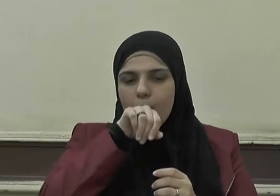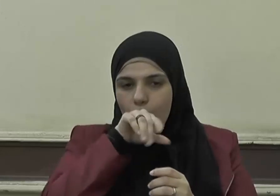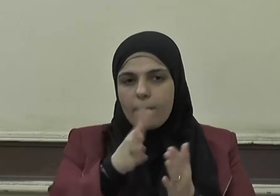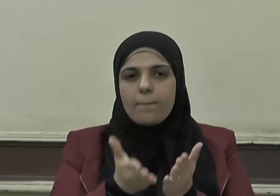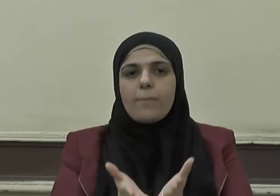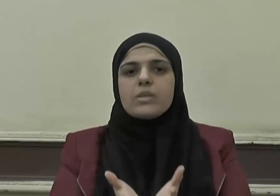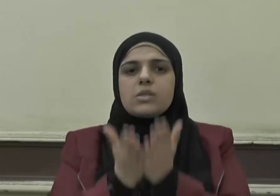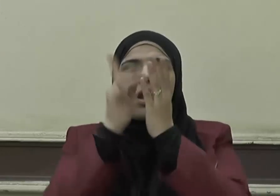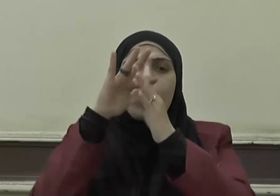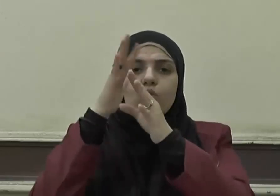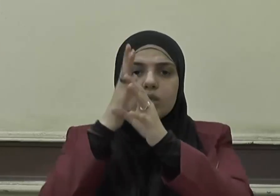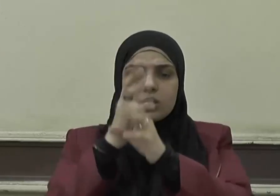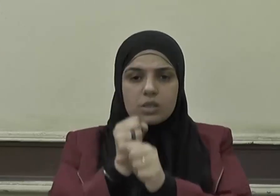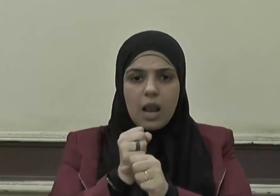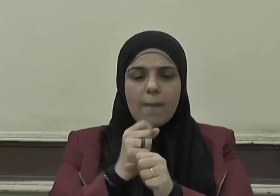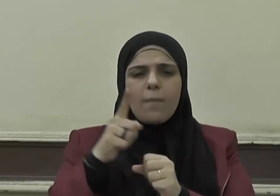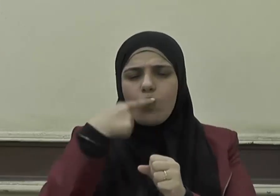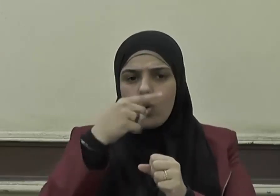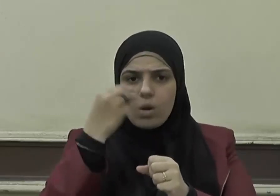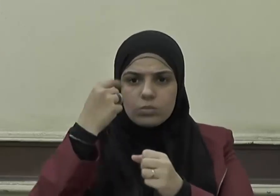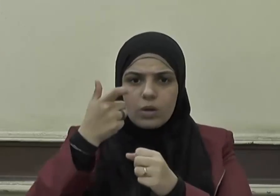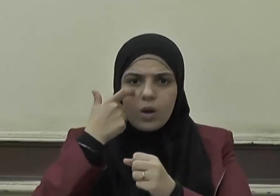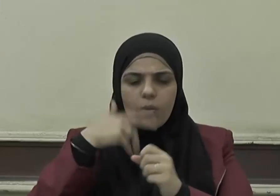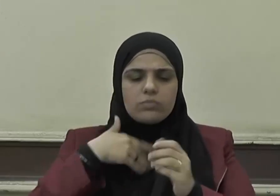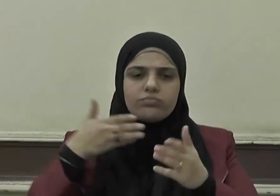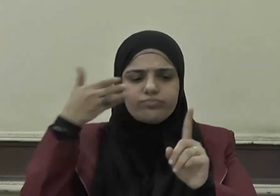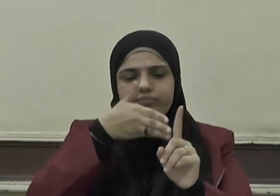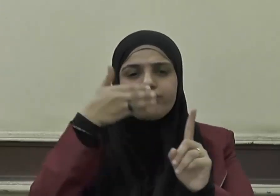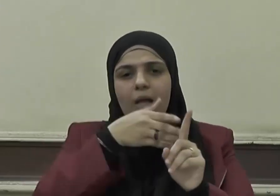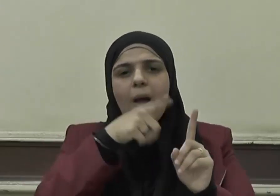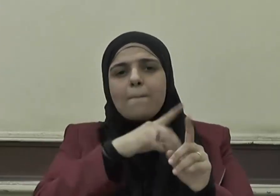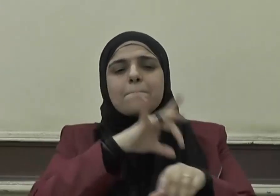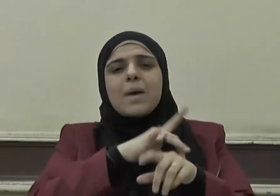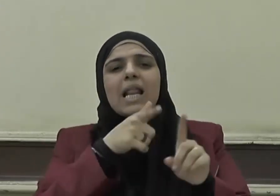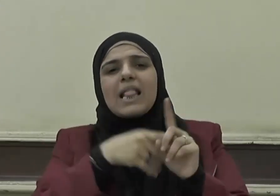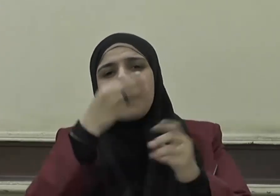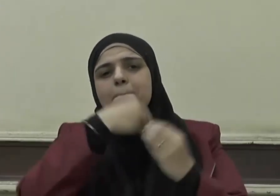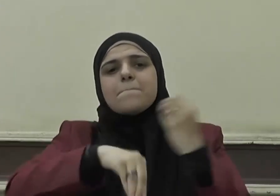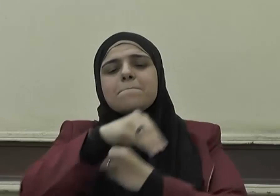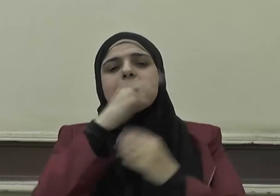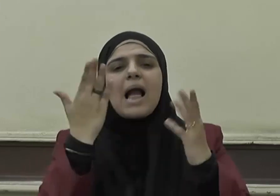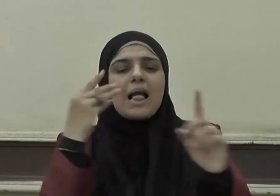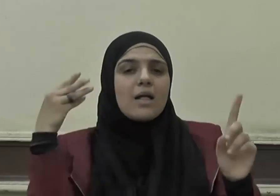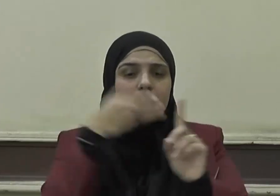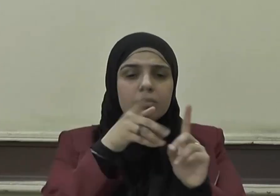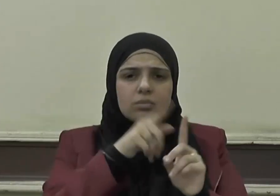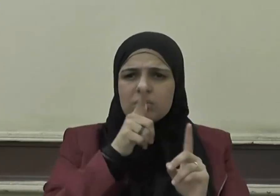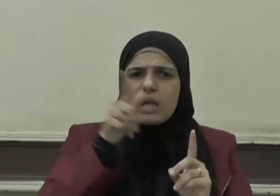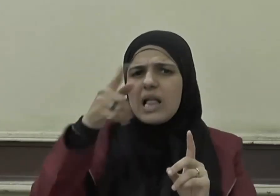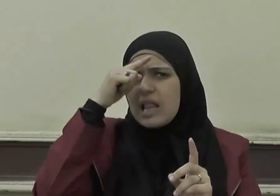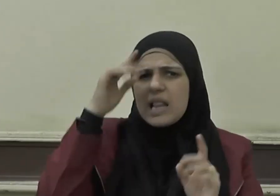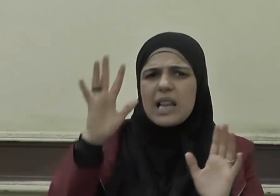عليه وسلم يعودني وأنا مريض بمكة فقلت لي مال